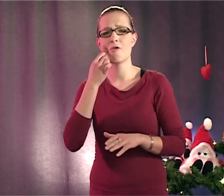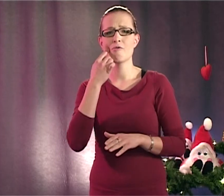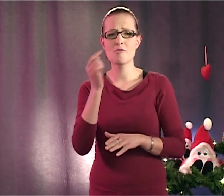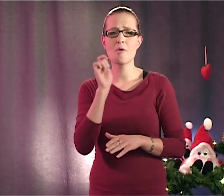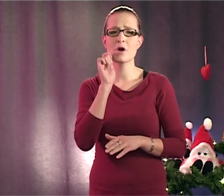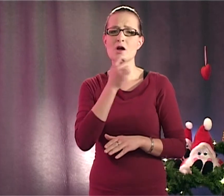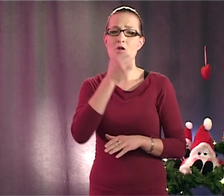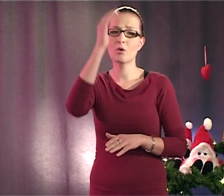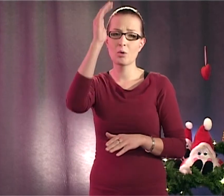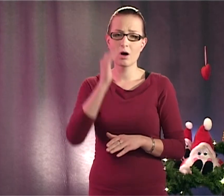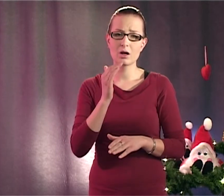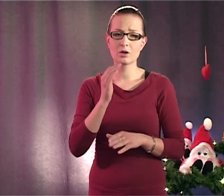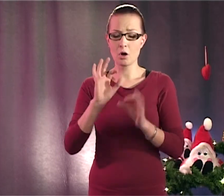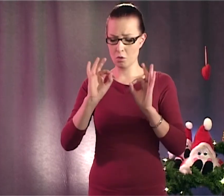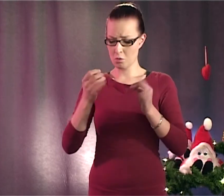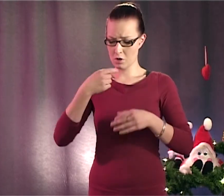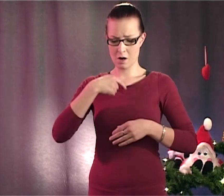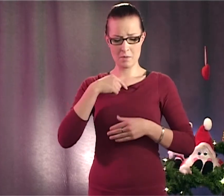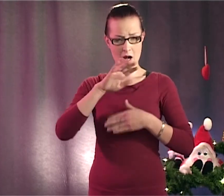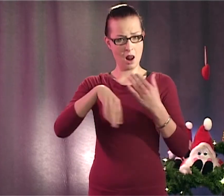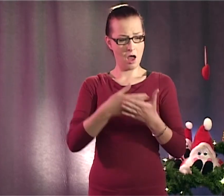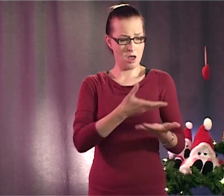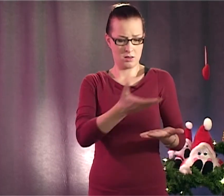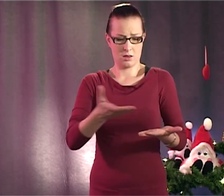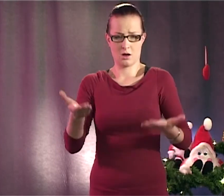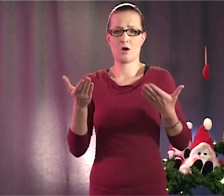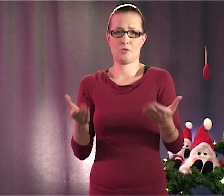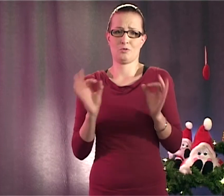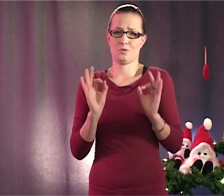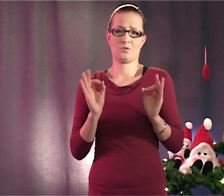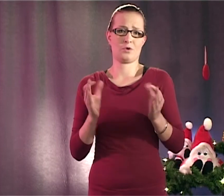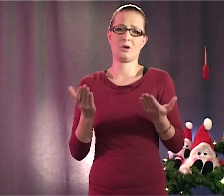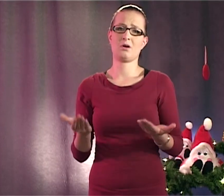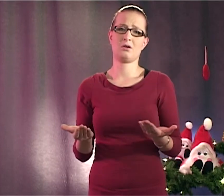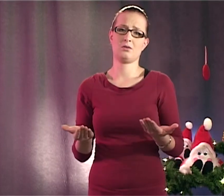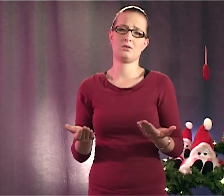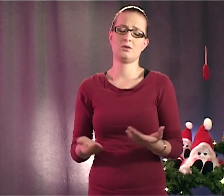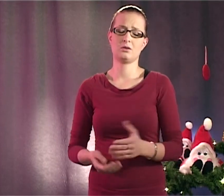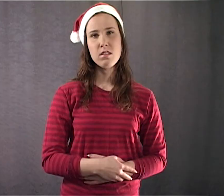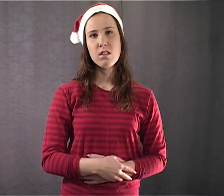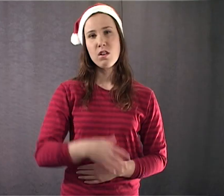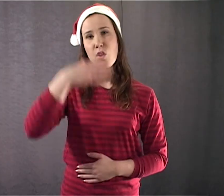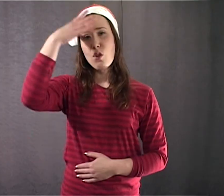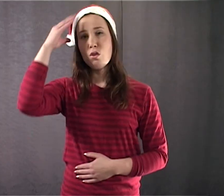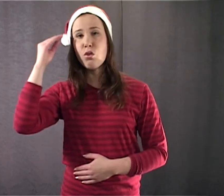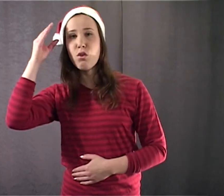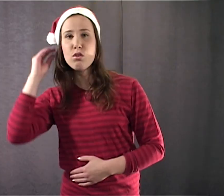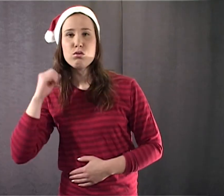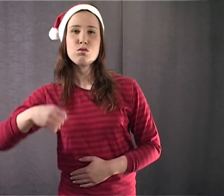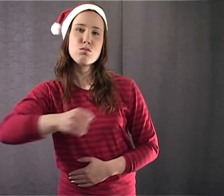huomenna on jouluaatto. Miten minä nyt saan lahjat jaettua, joulupukki huokaa. Kun tontut ovat